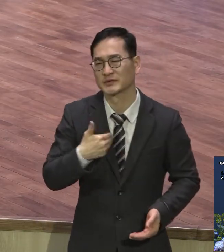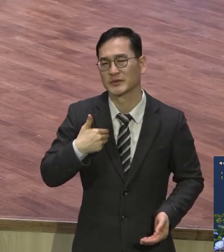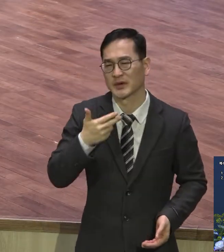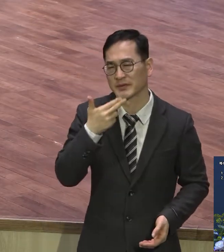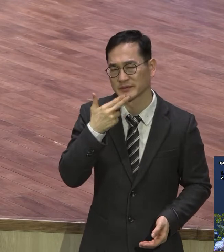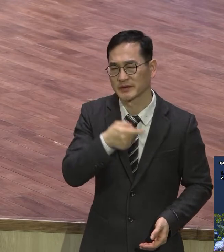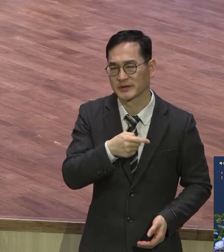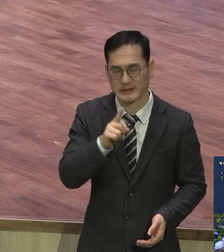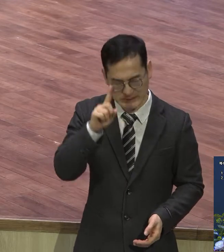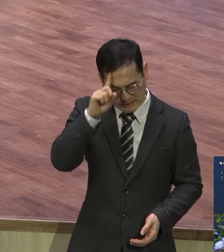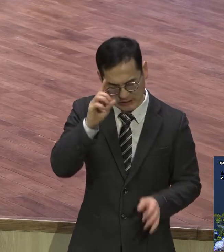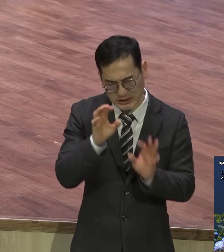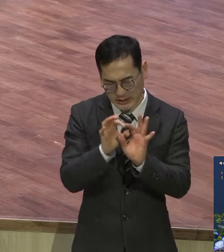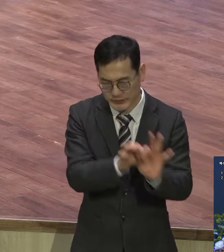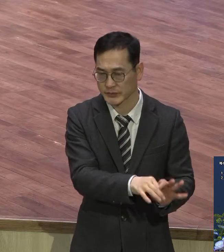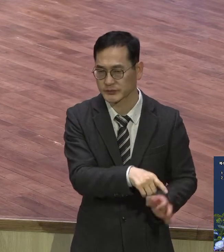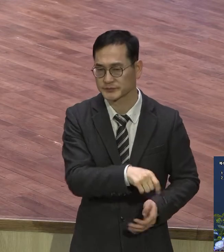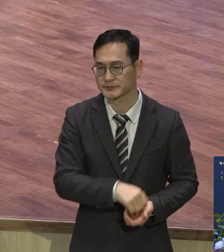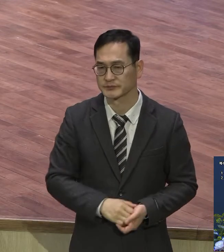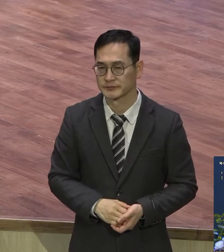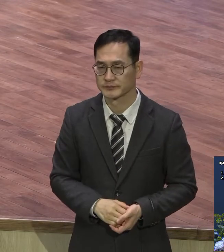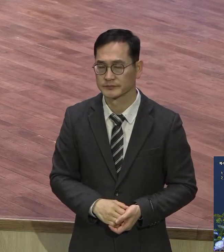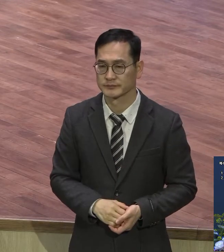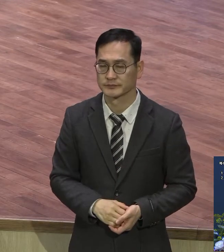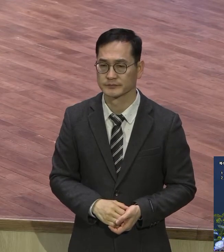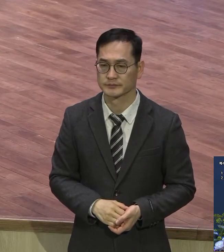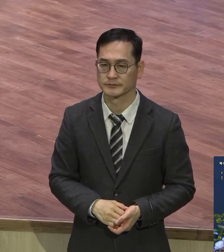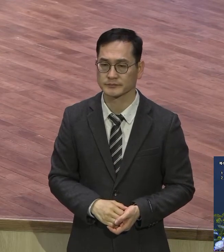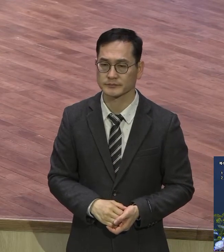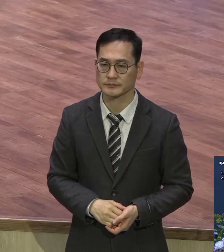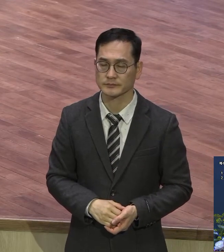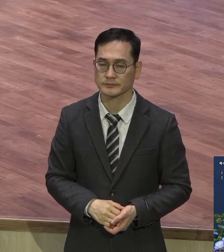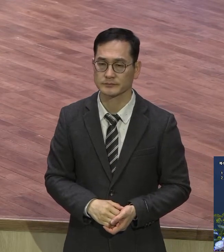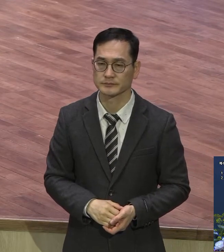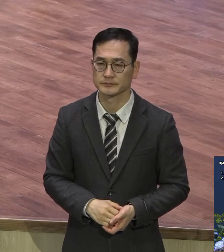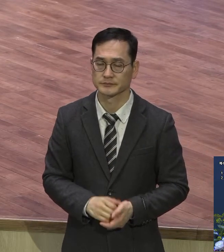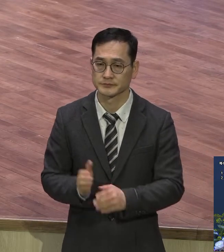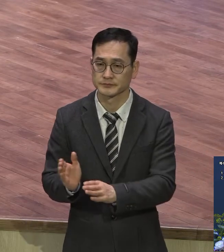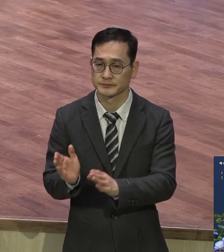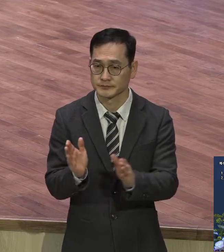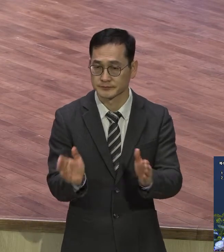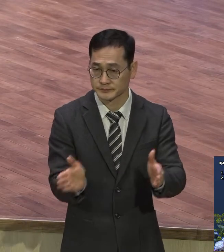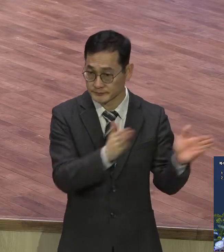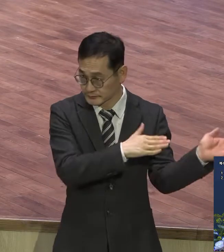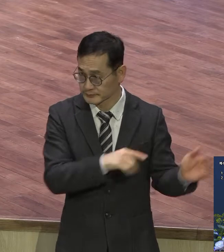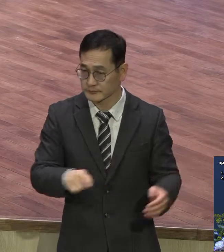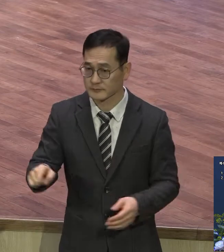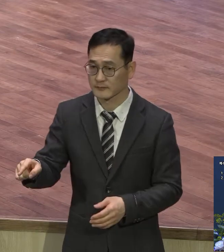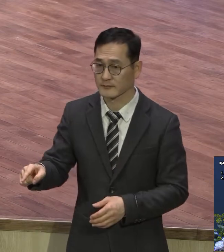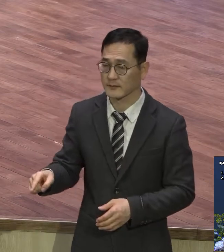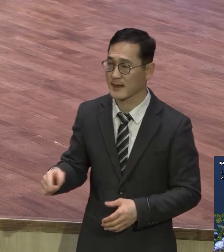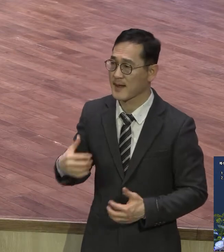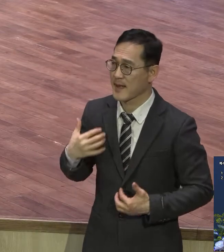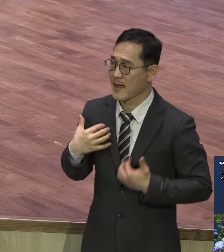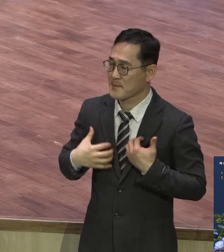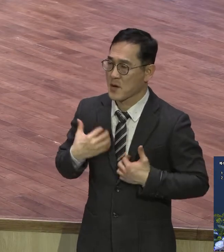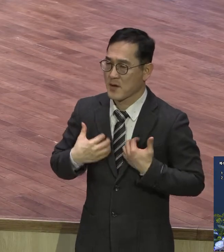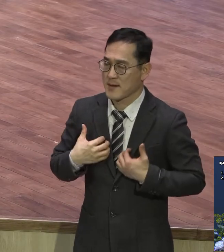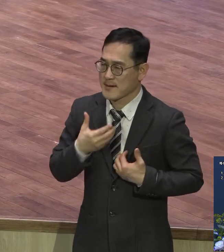아무리 추구하고 추구해도 해가 되지 않고 오히려 행복과 풍성한 삶을 체험할 수 있는데 그것이 바로